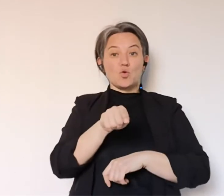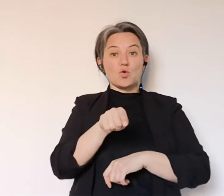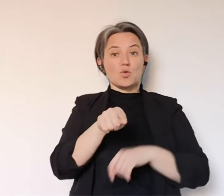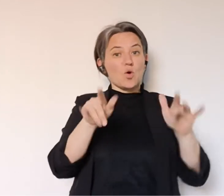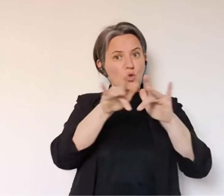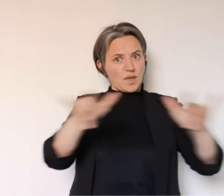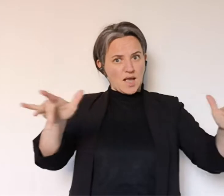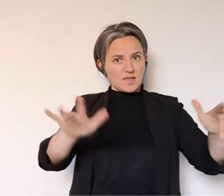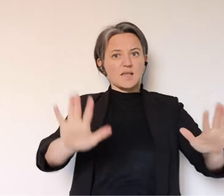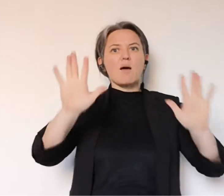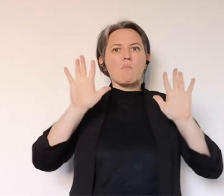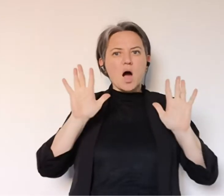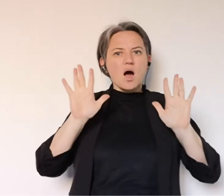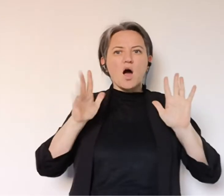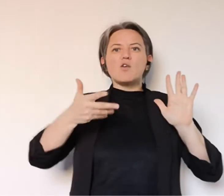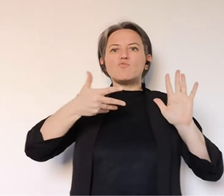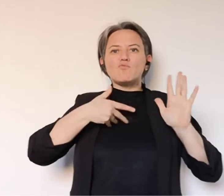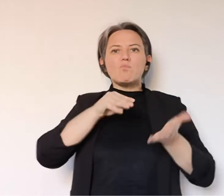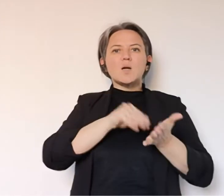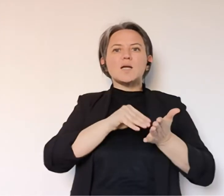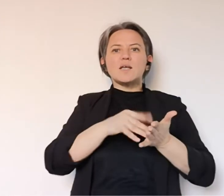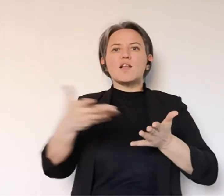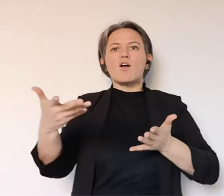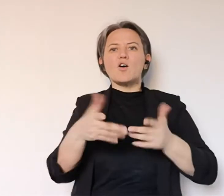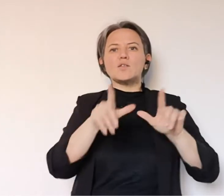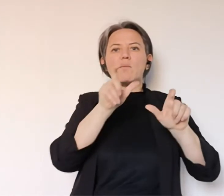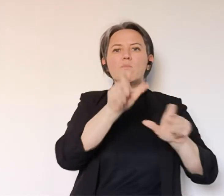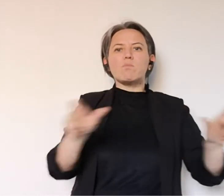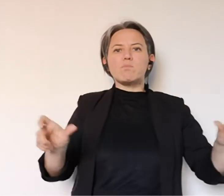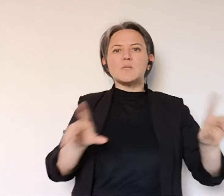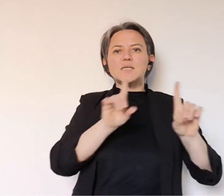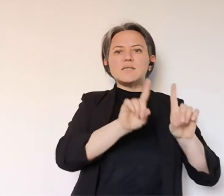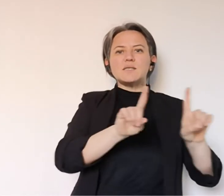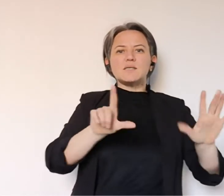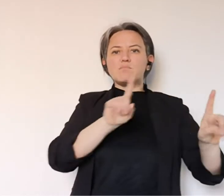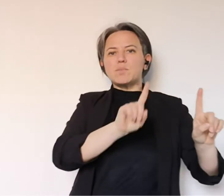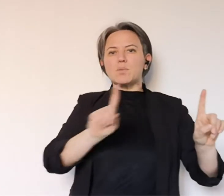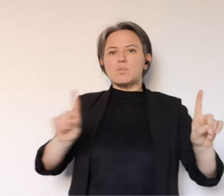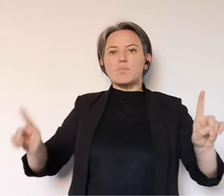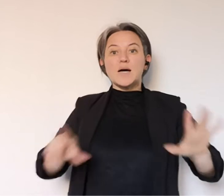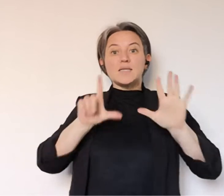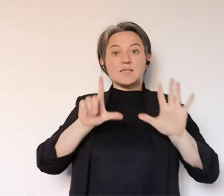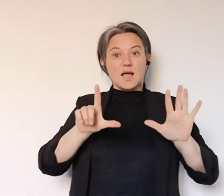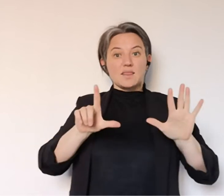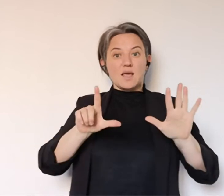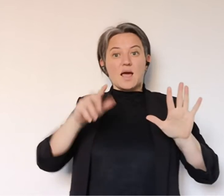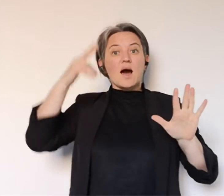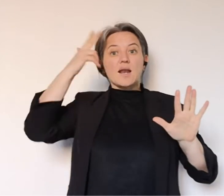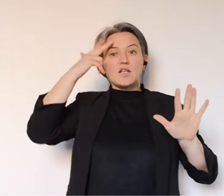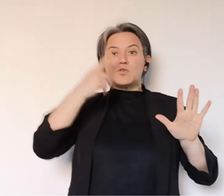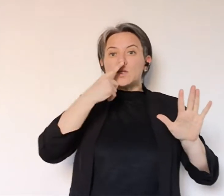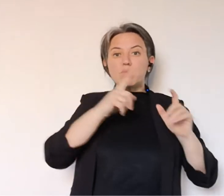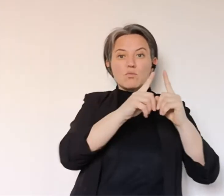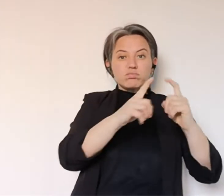è tenuto a mezzagiorno nella nostra piazza, in quel caso deserta, però di fronte a